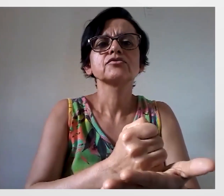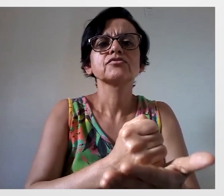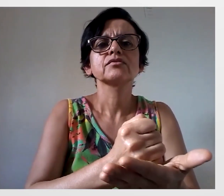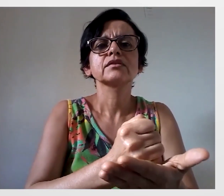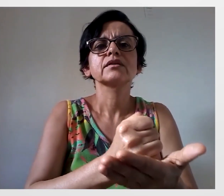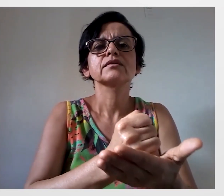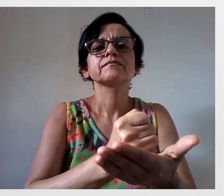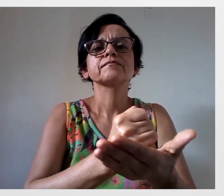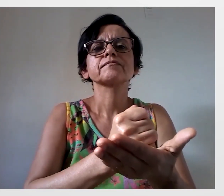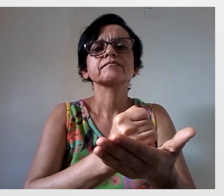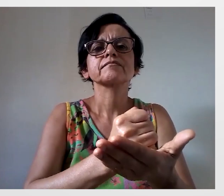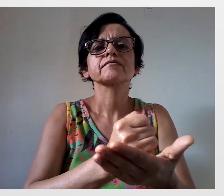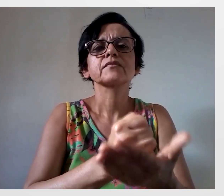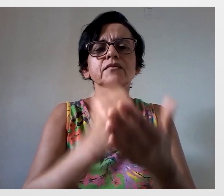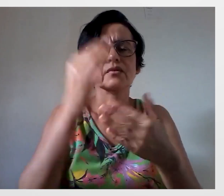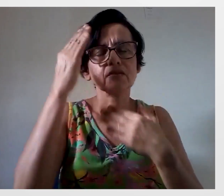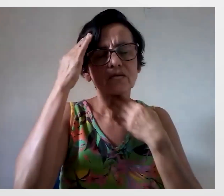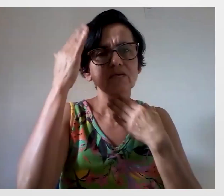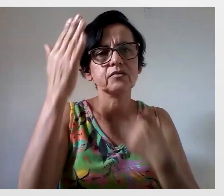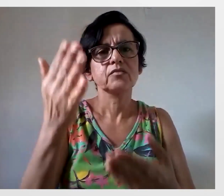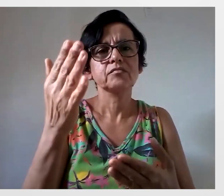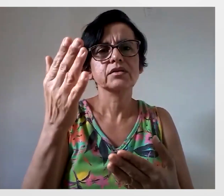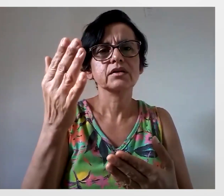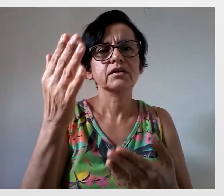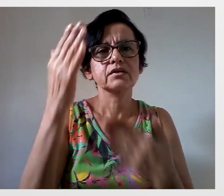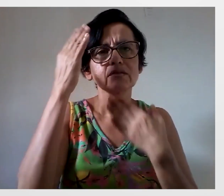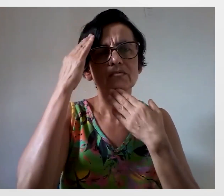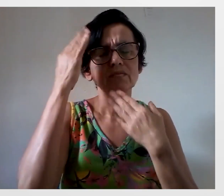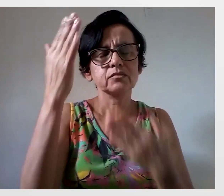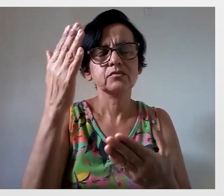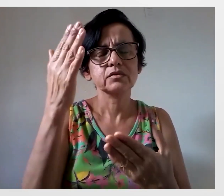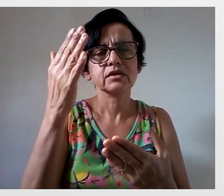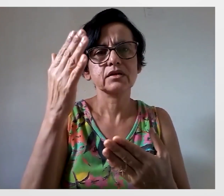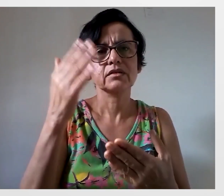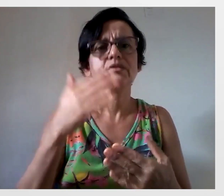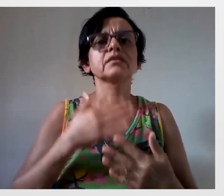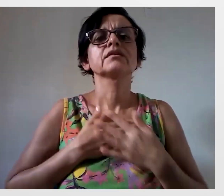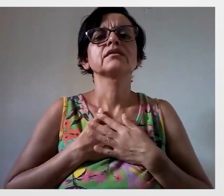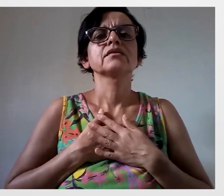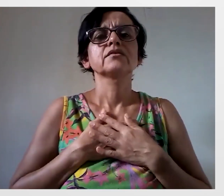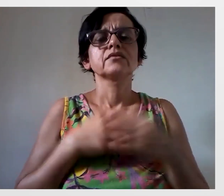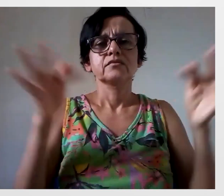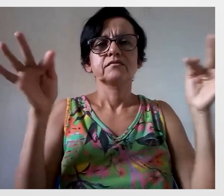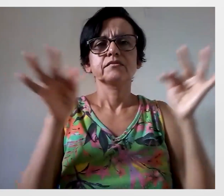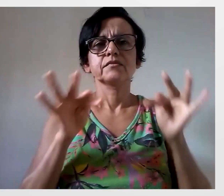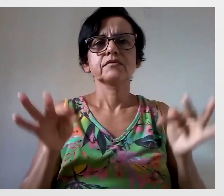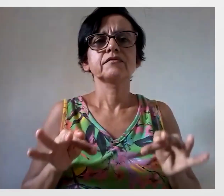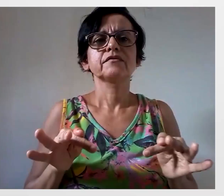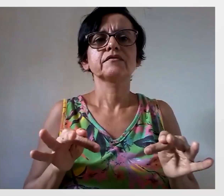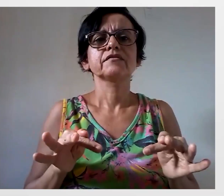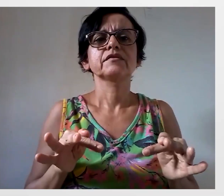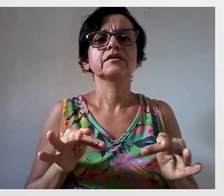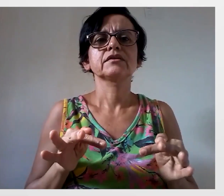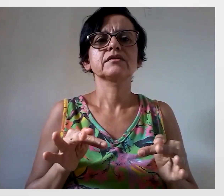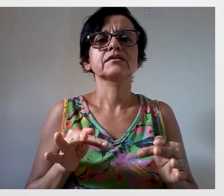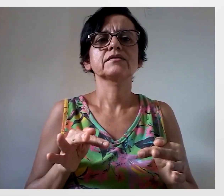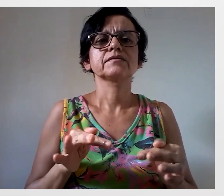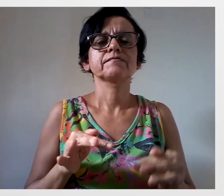pessoas. Muito obrigada. Muito obrigada mesmo. Me sinto muito feliz. E realizada. Tchau.